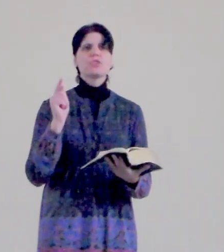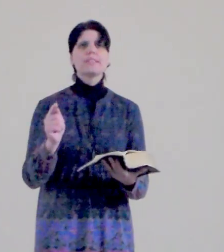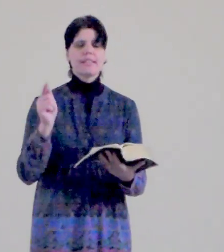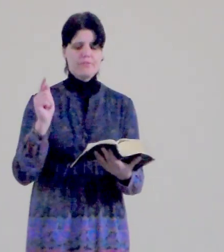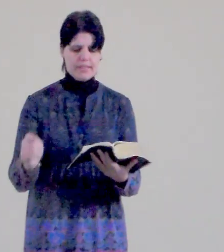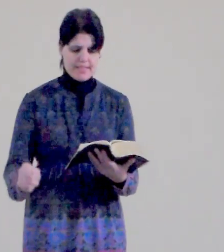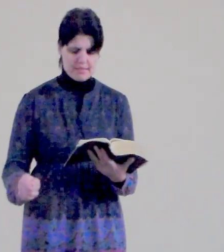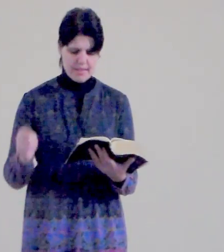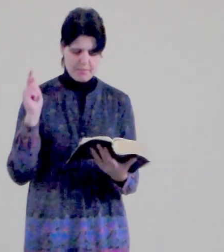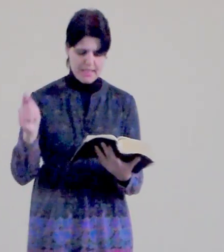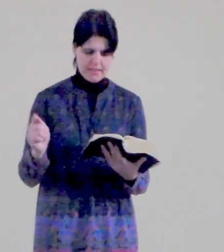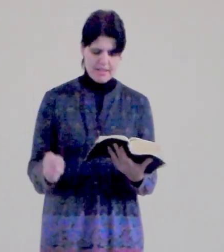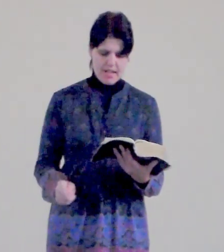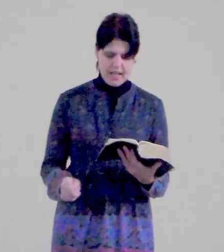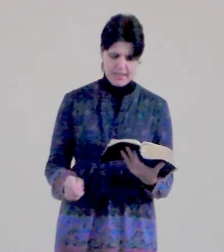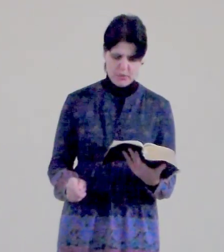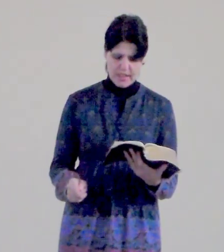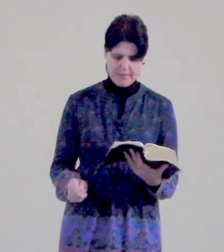vždycky výtěz, Amen, Haleluja.